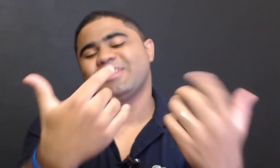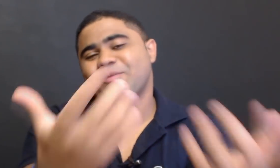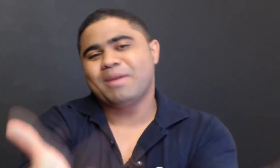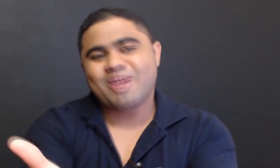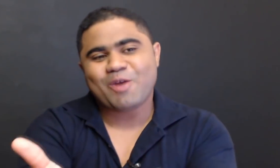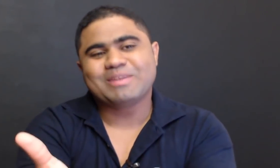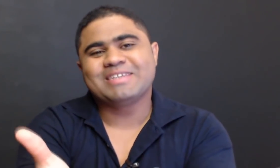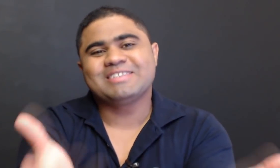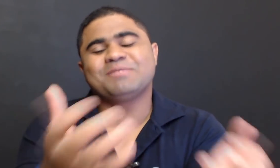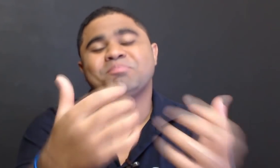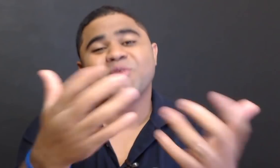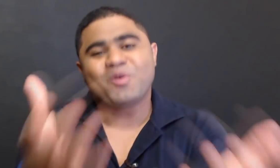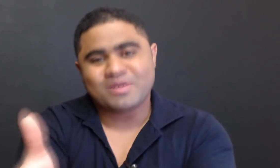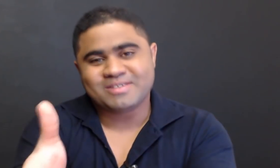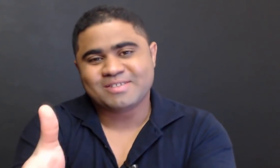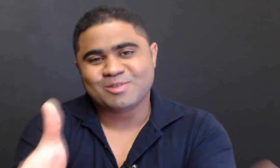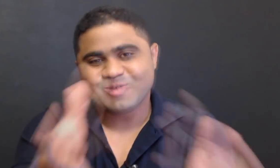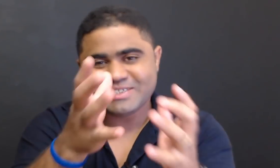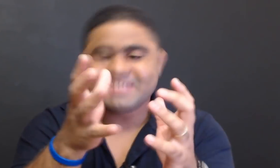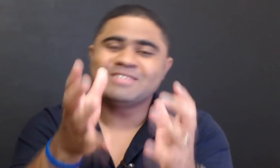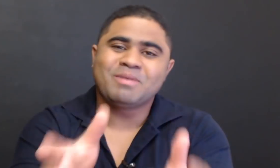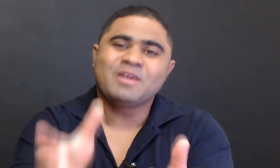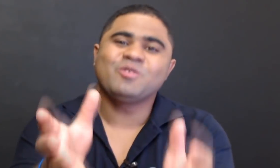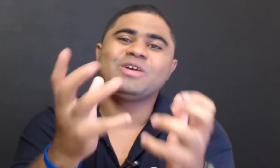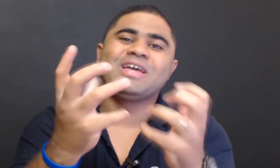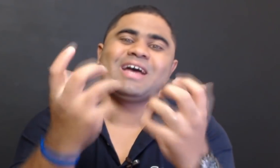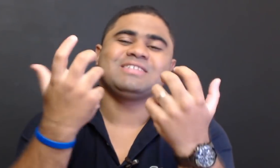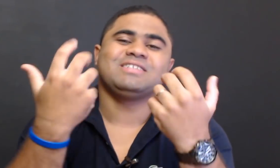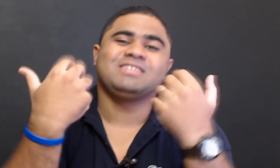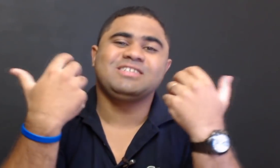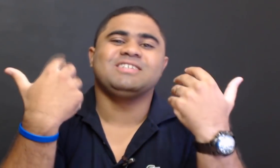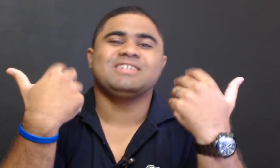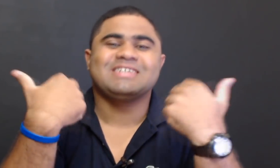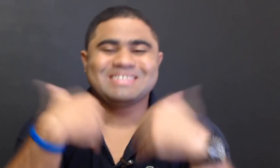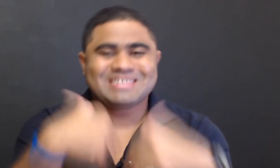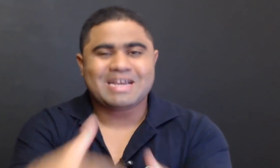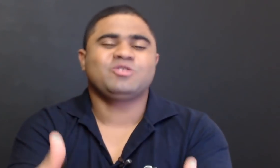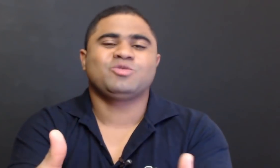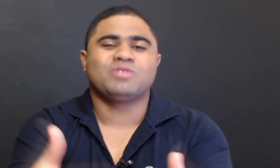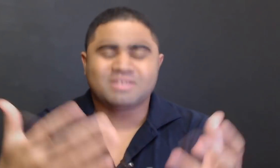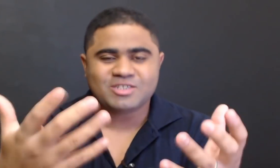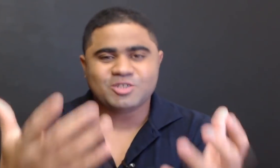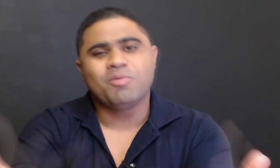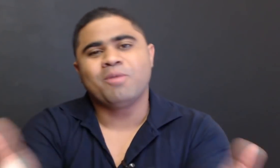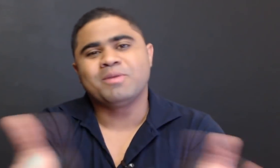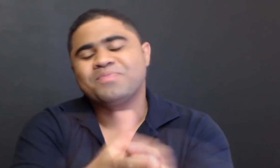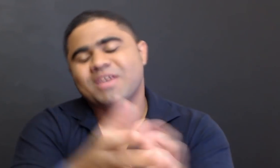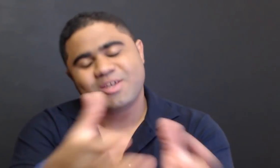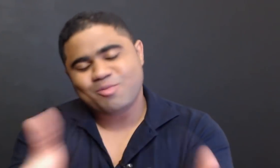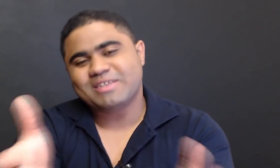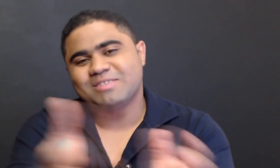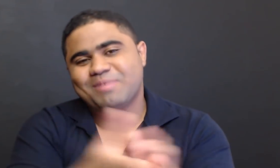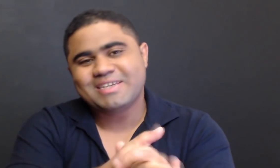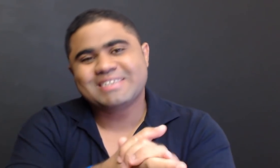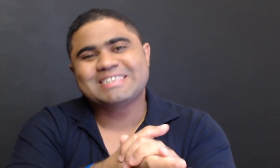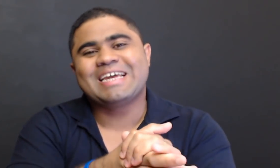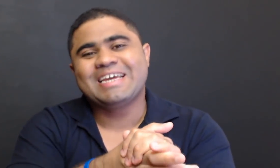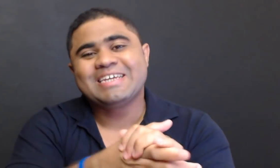ela também é uma das piores no que diz respeito a se sentir escasso, a se sentir pobre. E uma dessas maneiras é